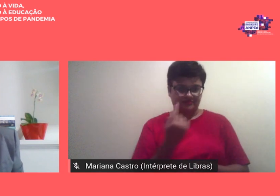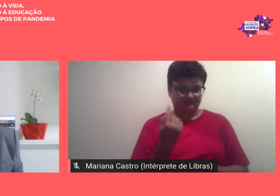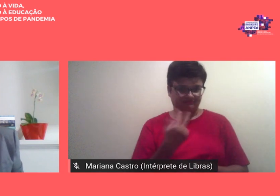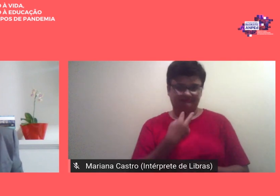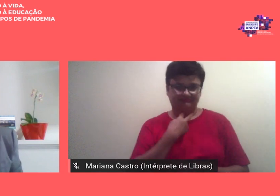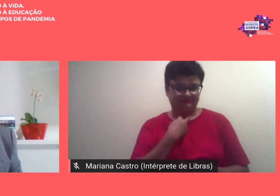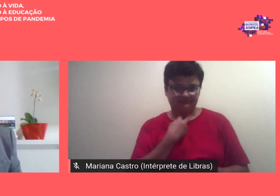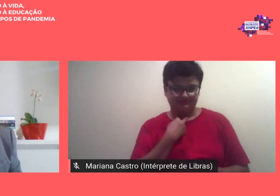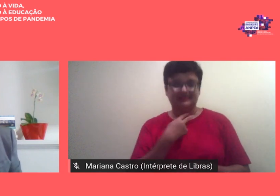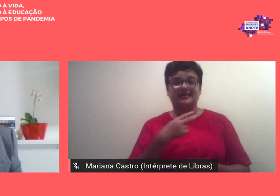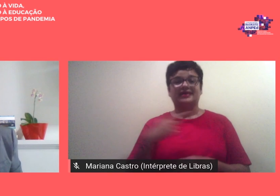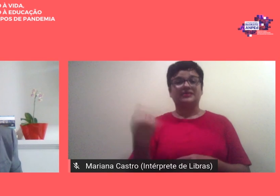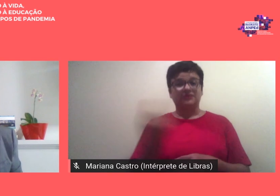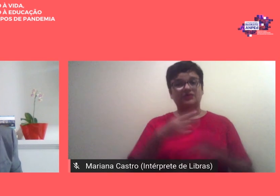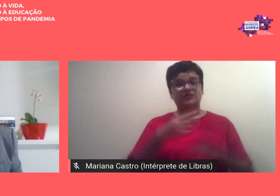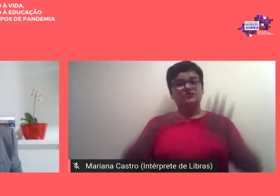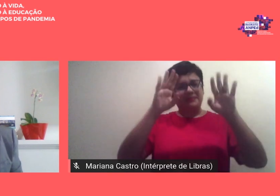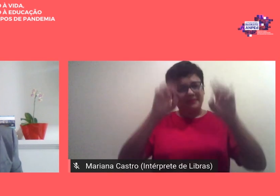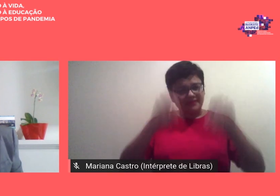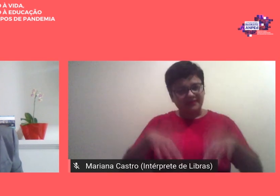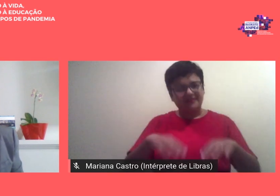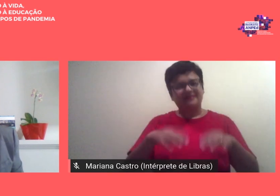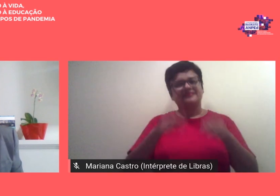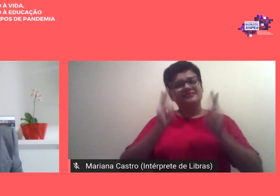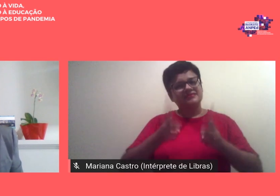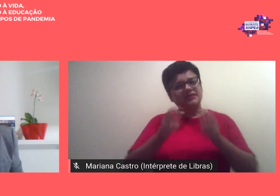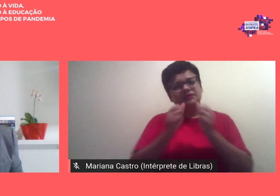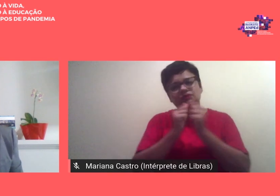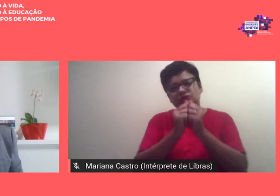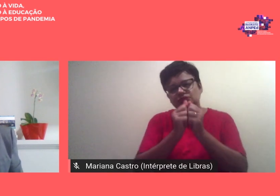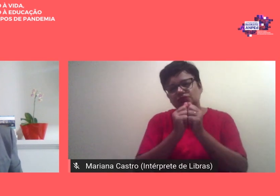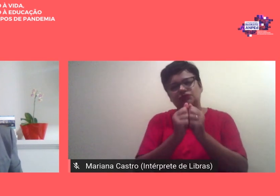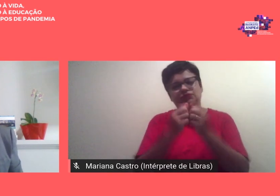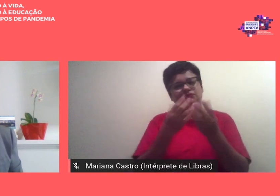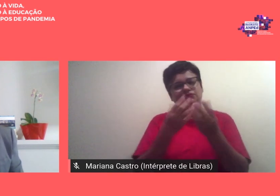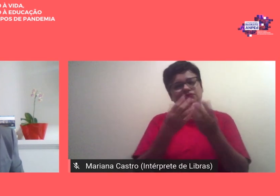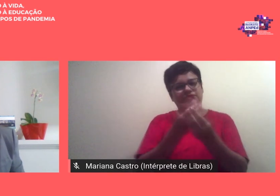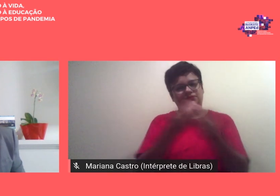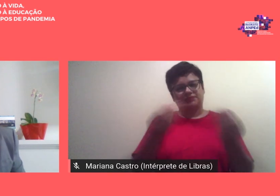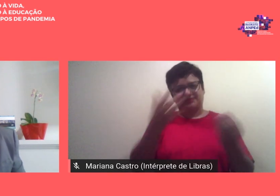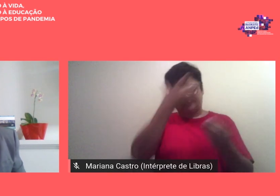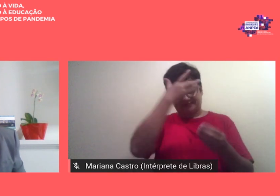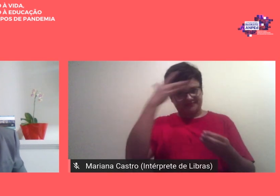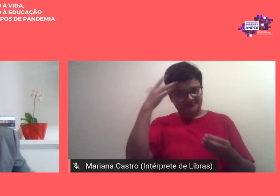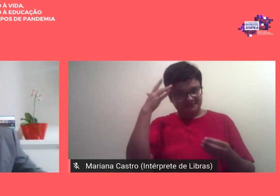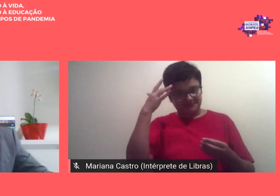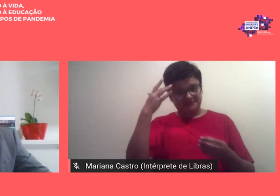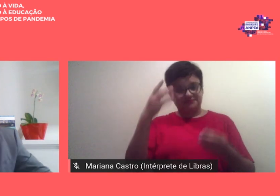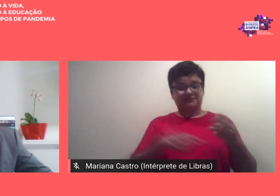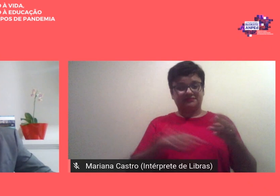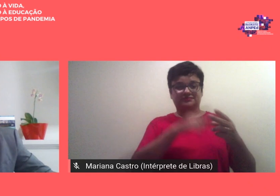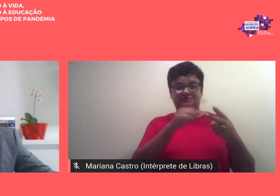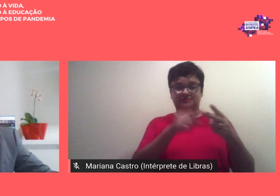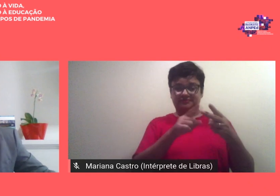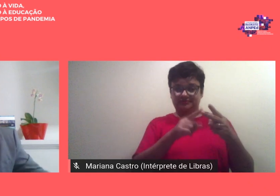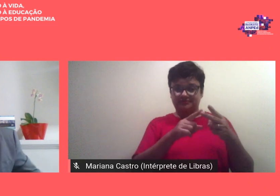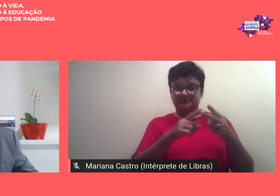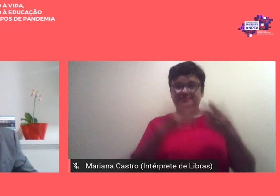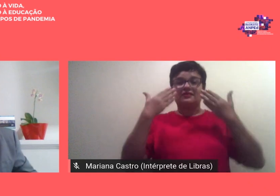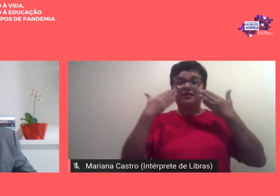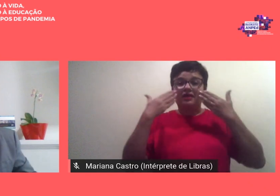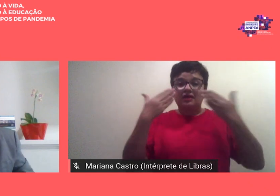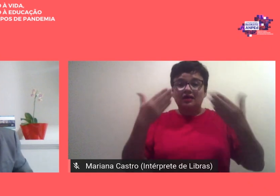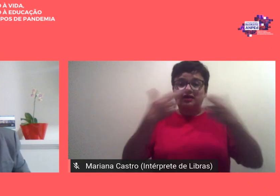e intensamente acompanhados o meu segundo ponto eu elegi apresentar alguns